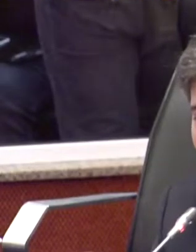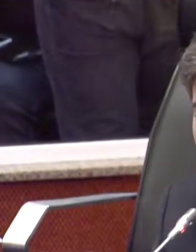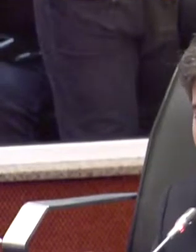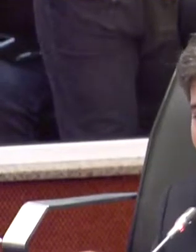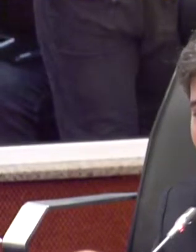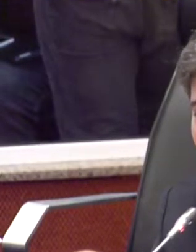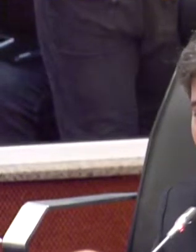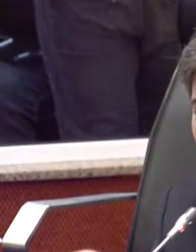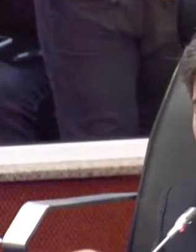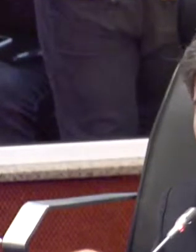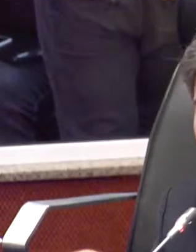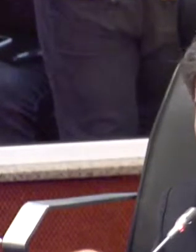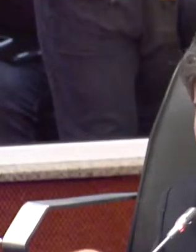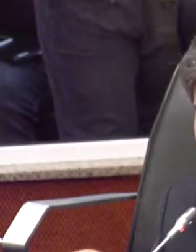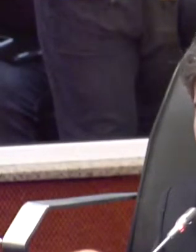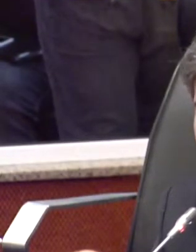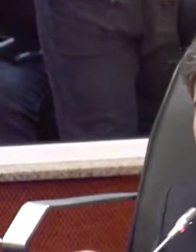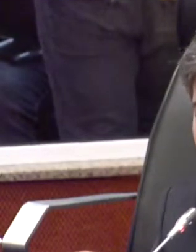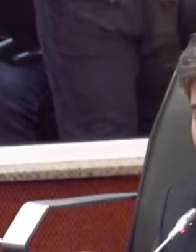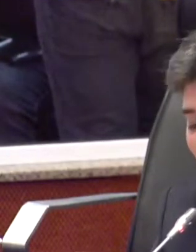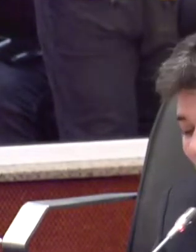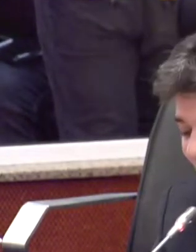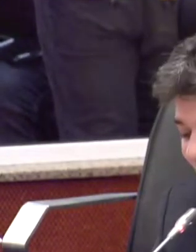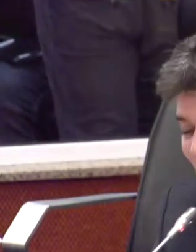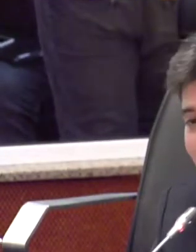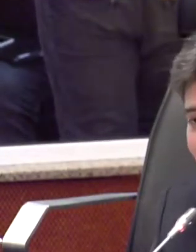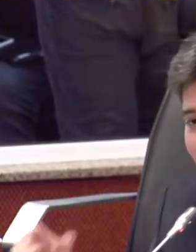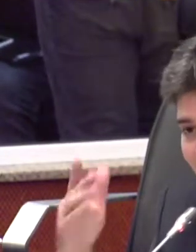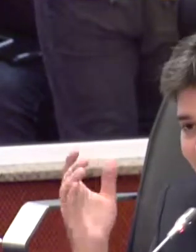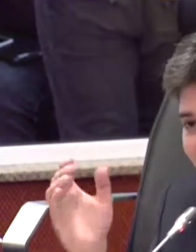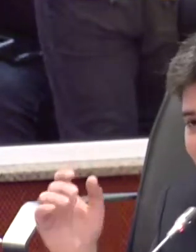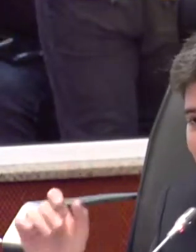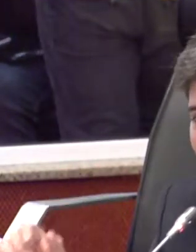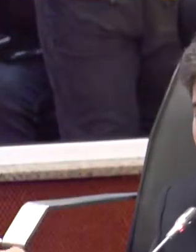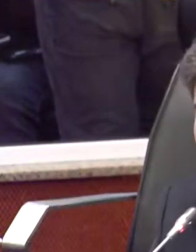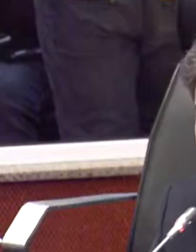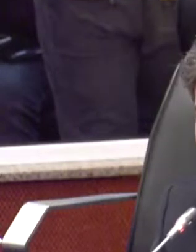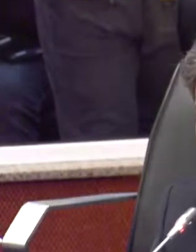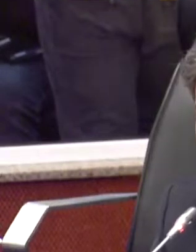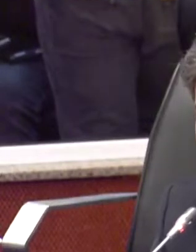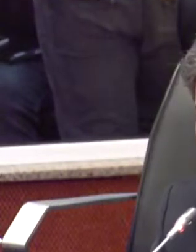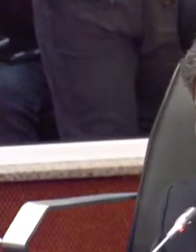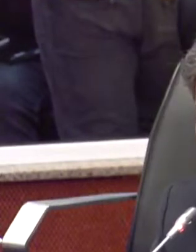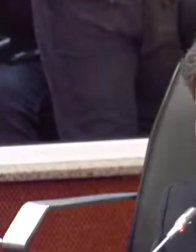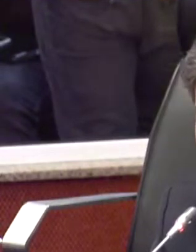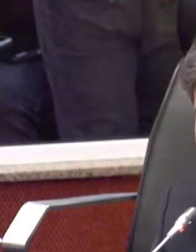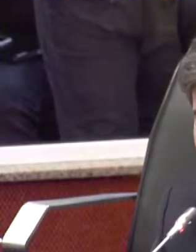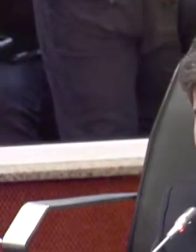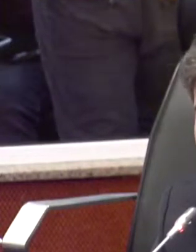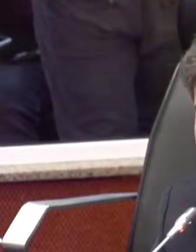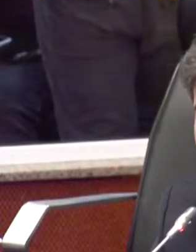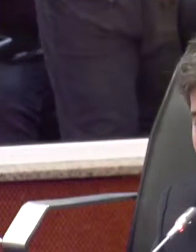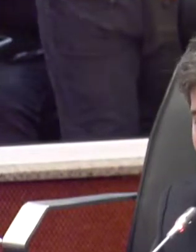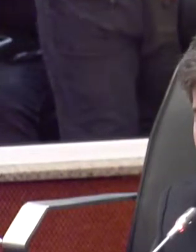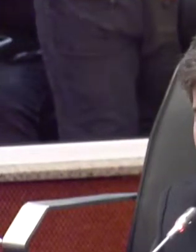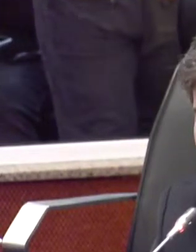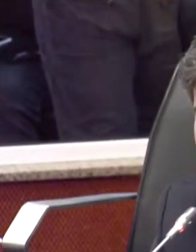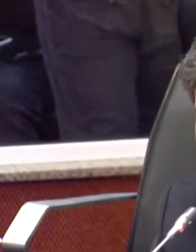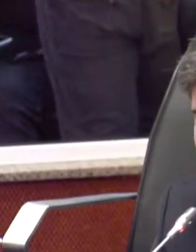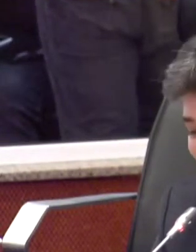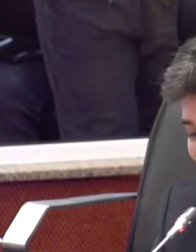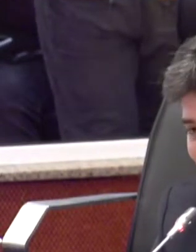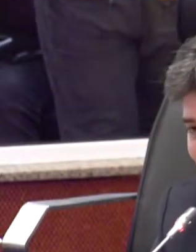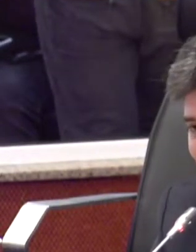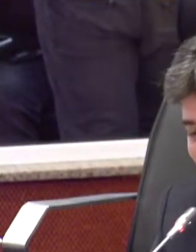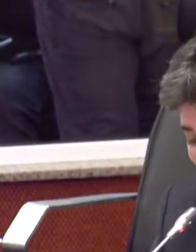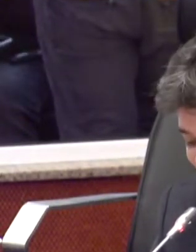destacar e elevar o nome do Maranhão na bancada federal maranhense. Portanto, eu lhe parabenizo pela eleição e pela votação